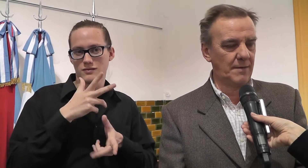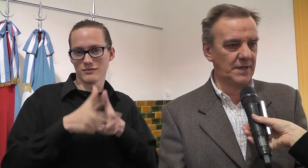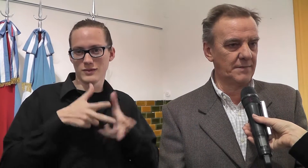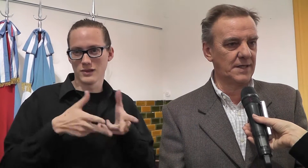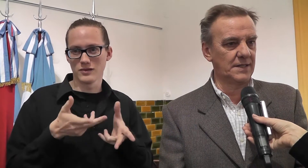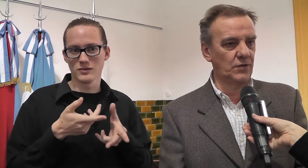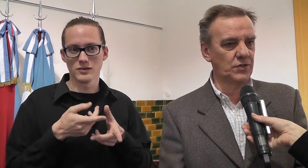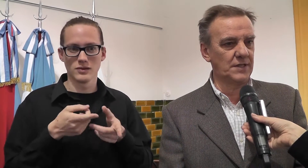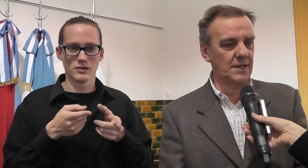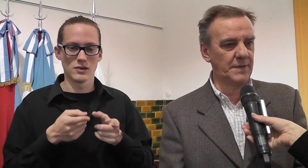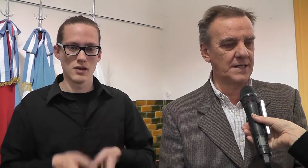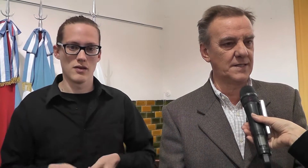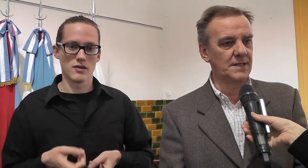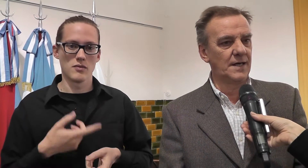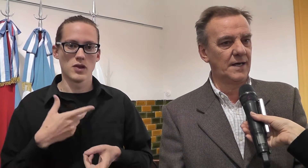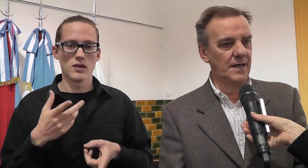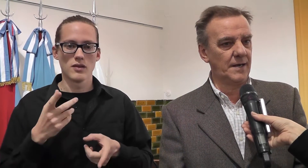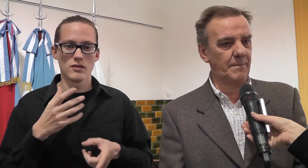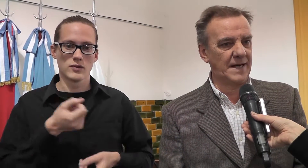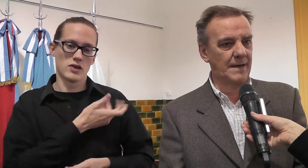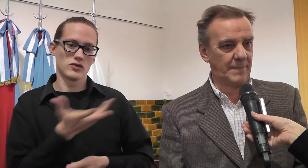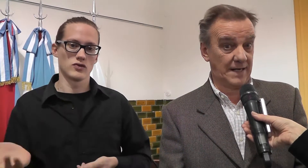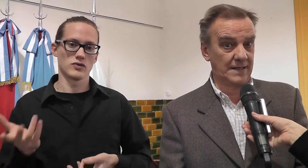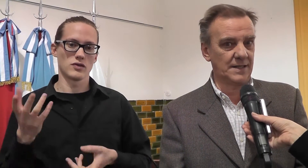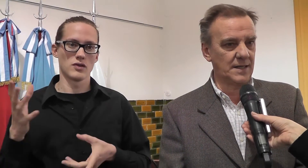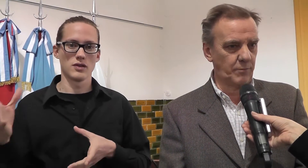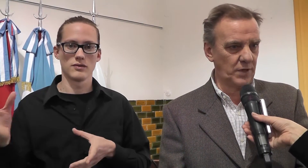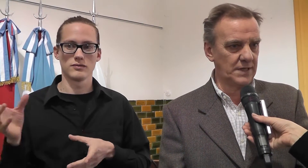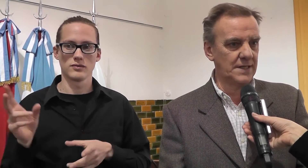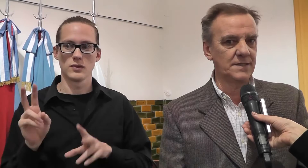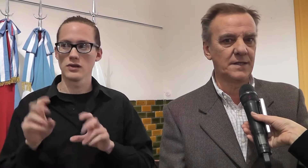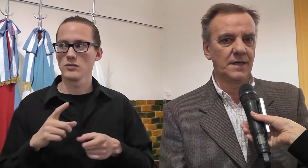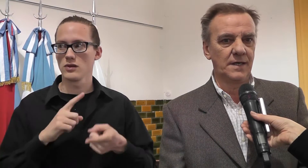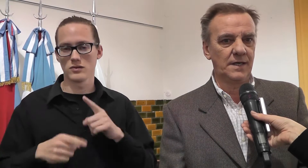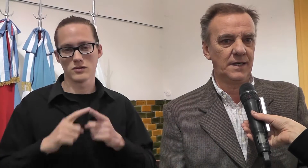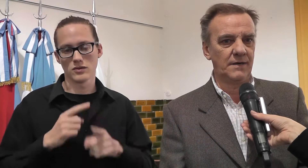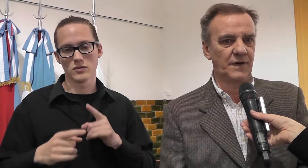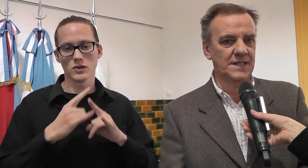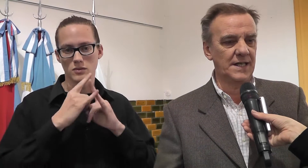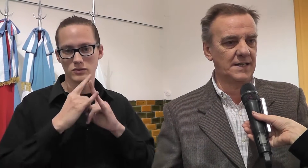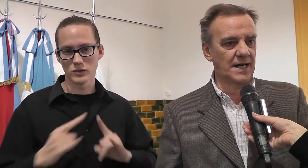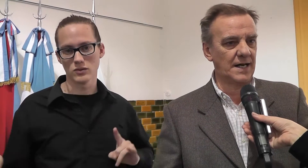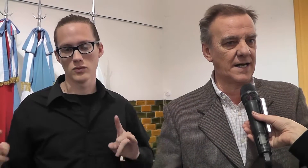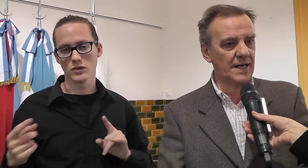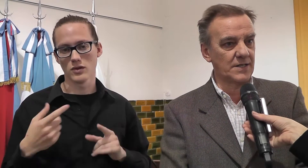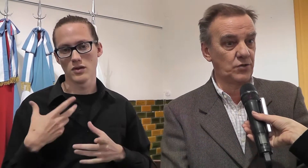mediante los intérpretes para tender puentes y facilitar la relación